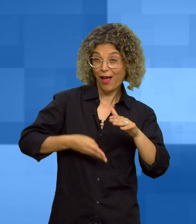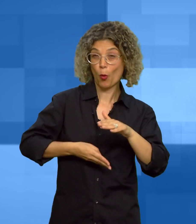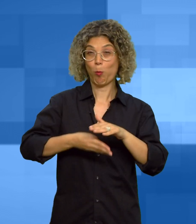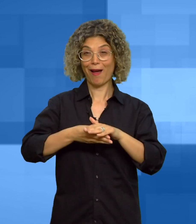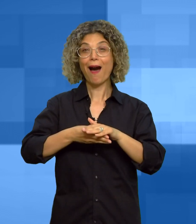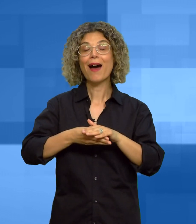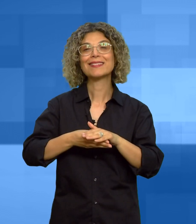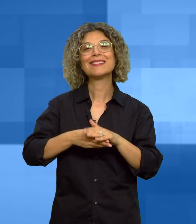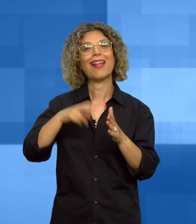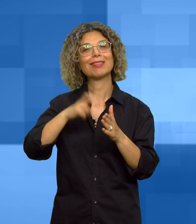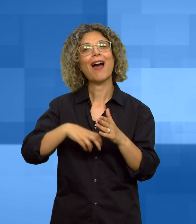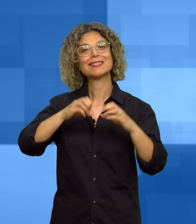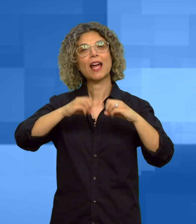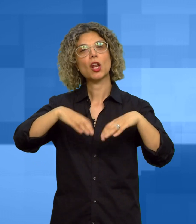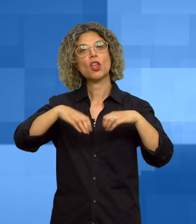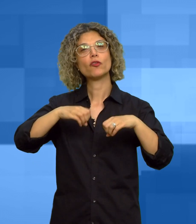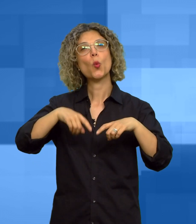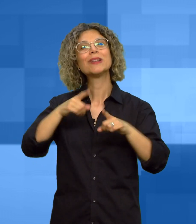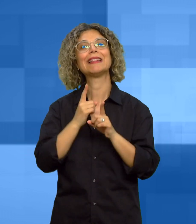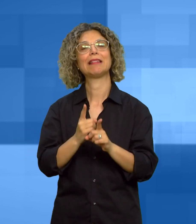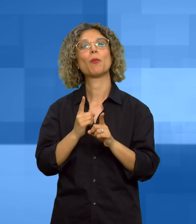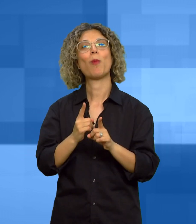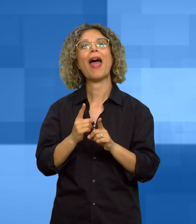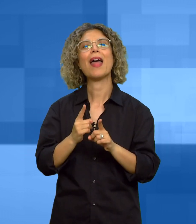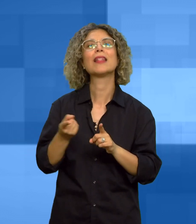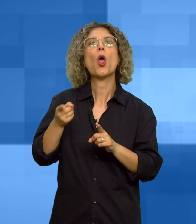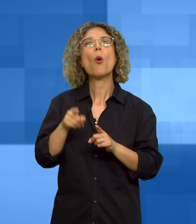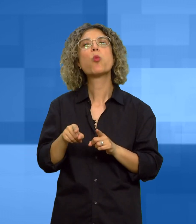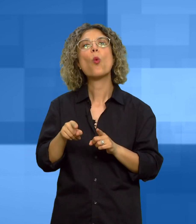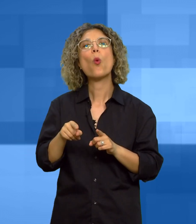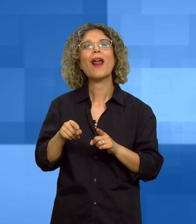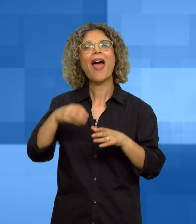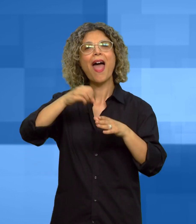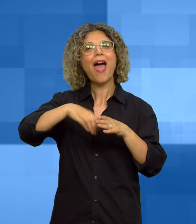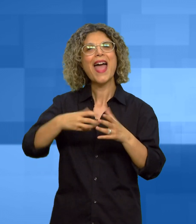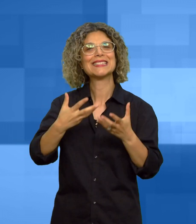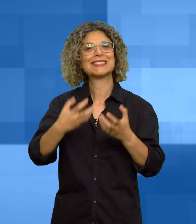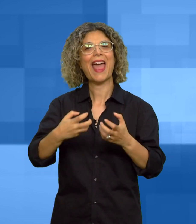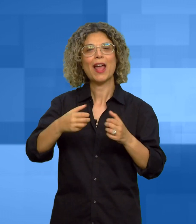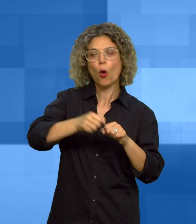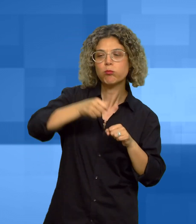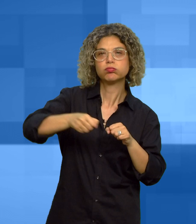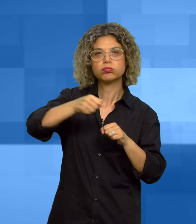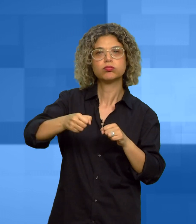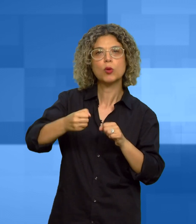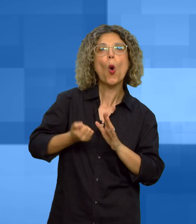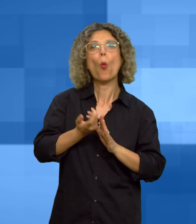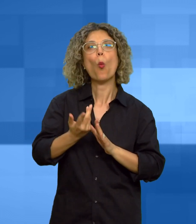inciderà sulla tassa dei rifiuti sarà anche il numero di conferimenti annuali del secco la